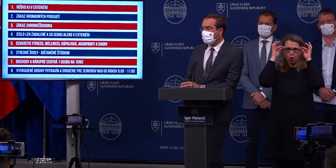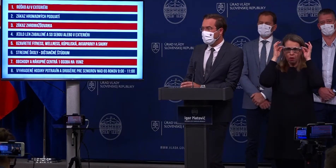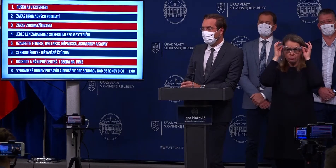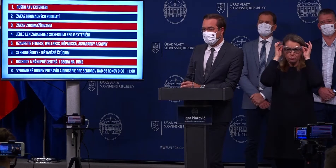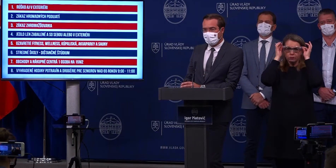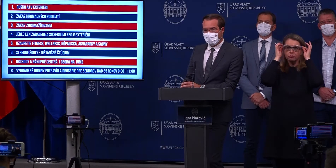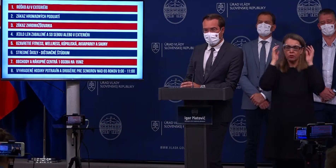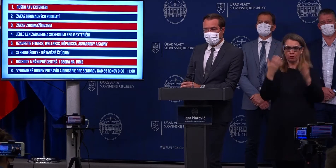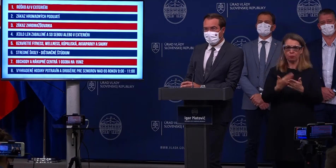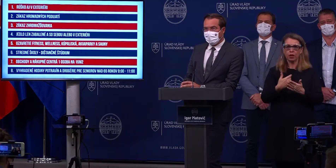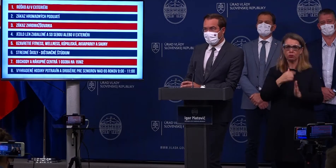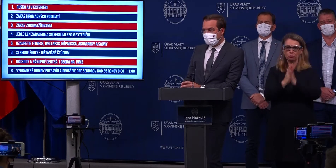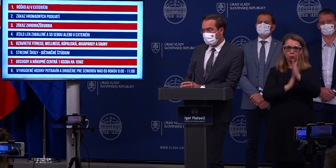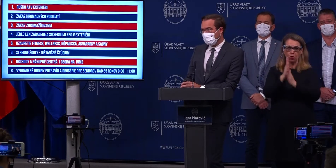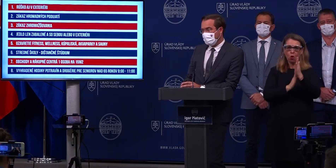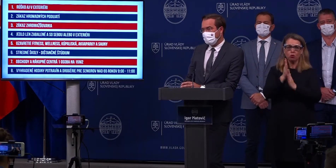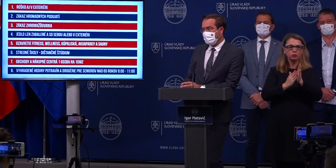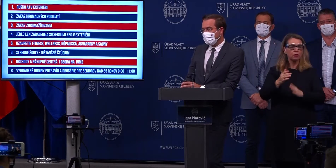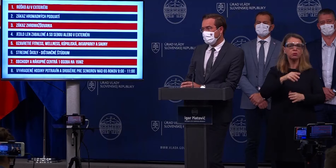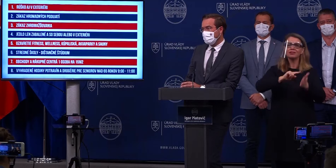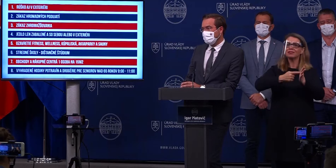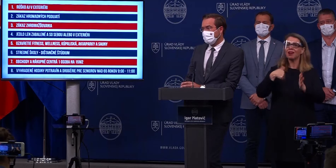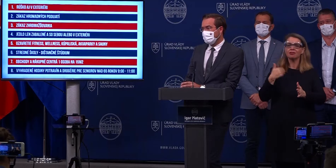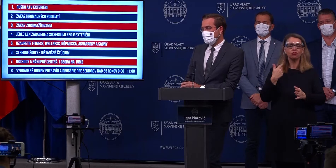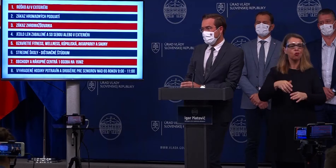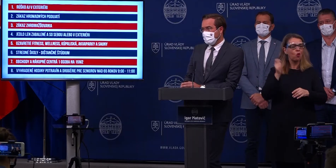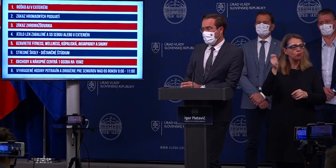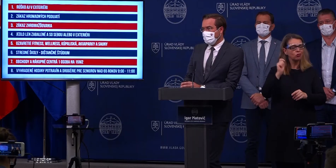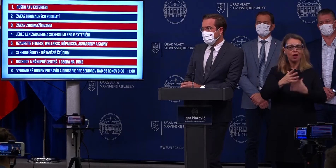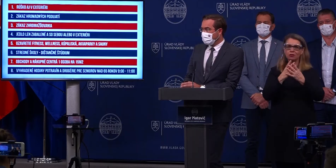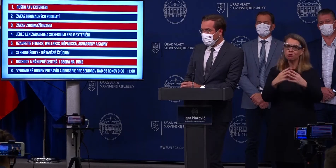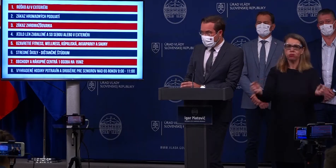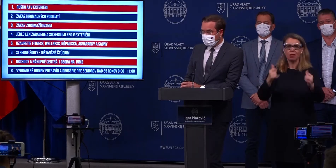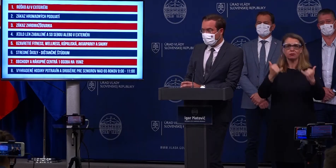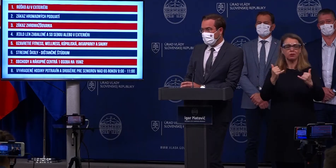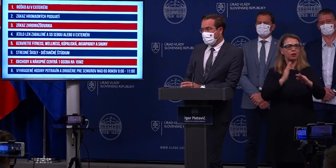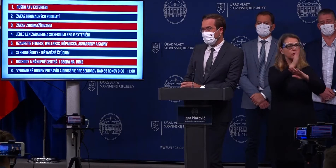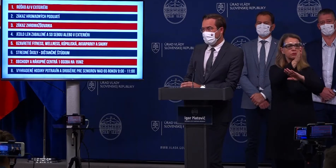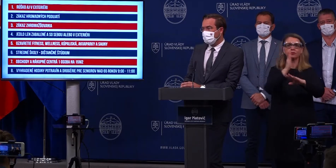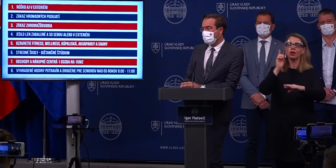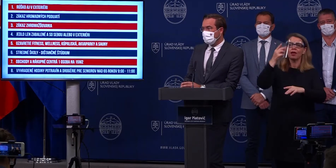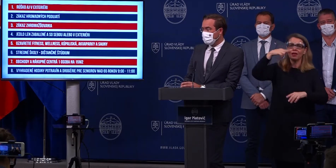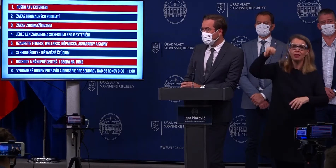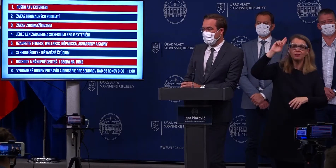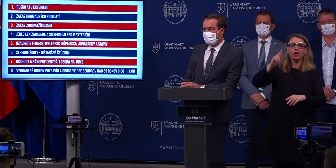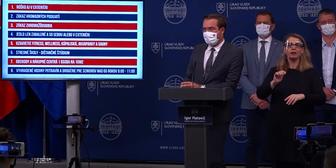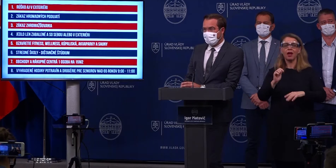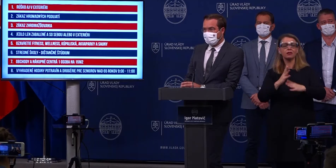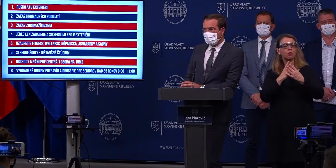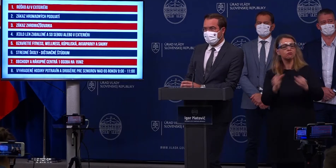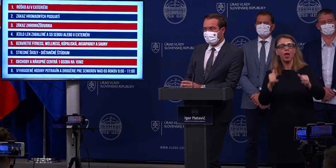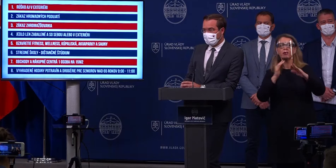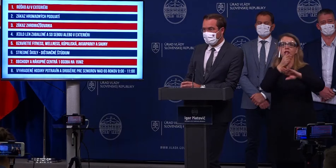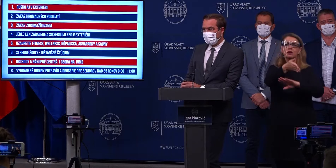týmto ich chceme vyzvať, aby necestovali na internáty, aby necestovali zajtra do škôl. Od zajtra bude